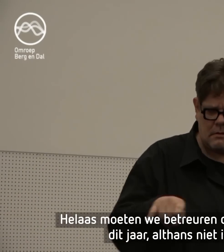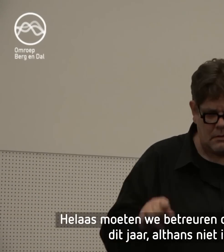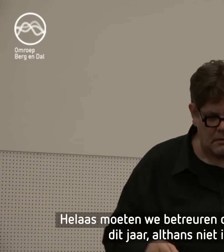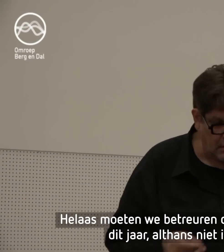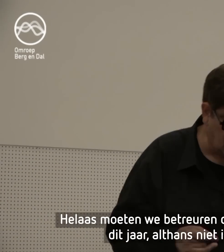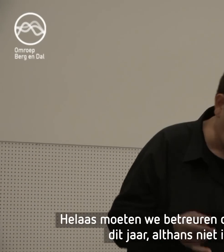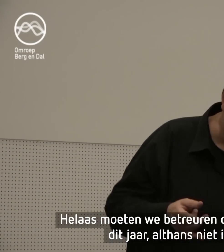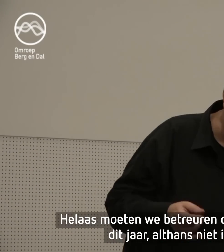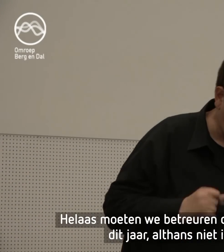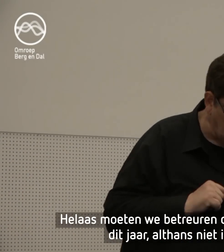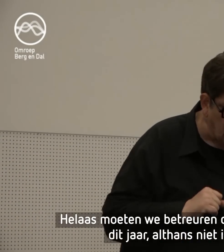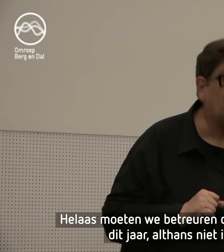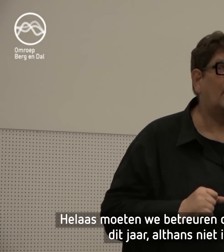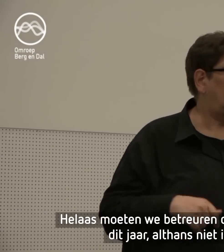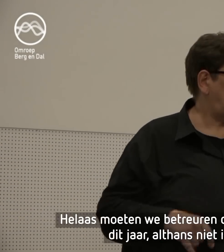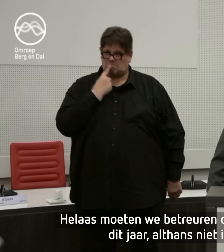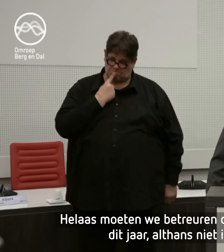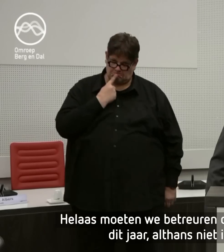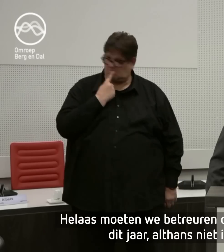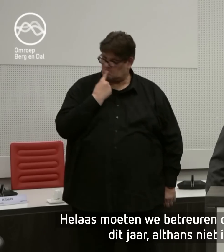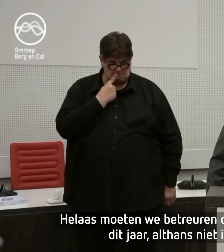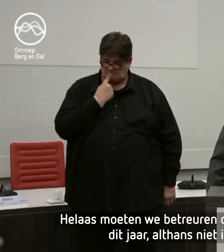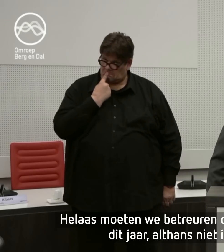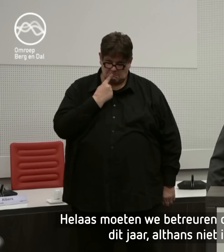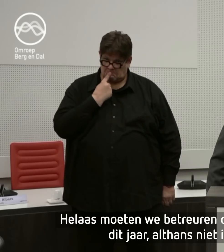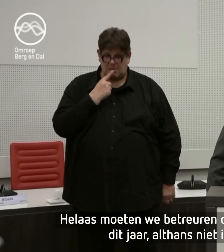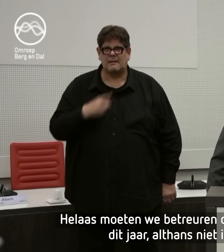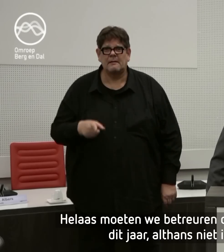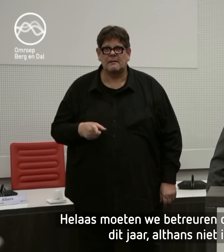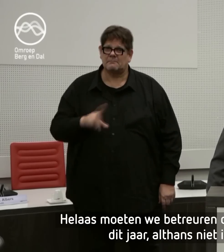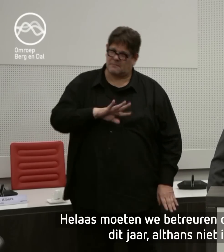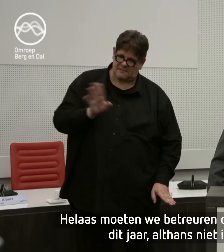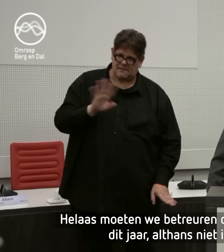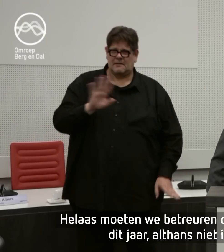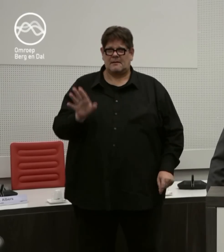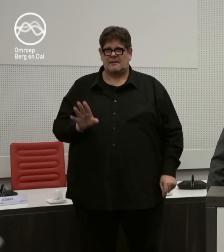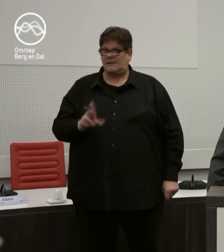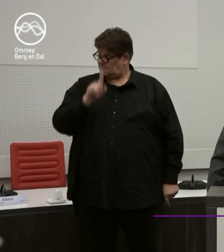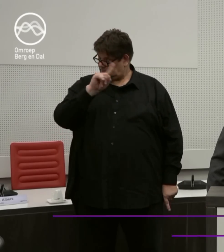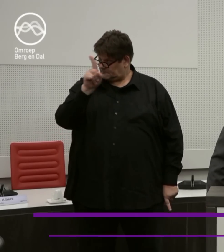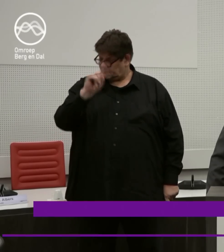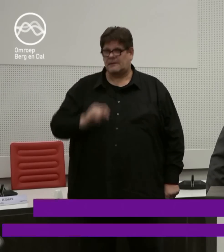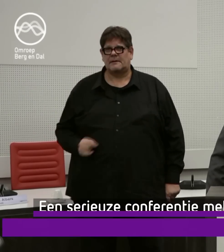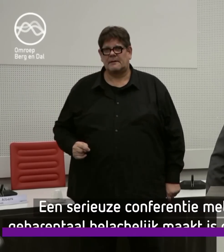Helaas moeten we betreuren dat we dat niet kunnen doen dit jaar, althans niet in de winterperiode.